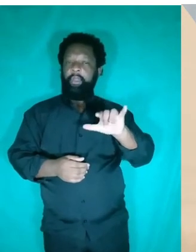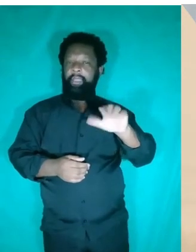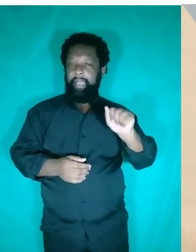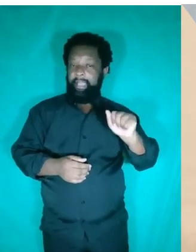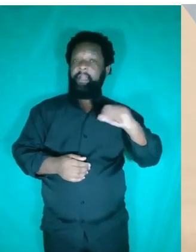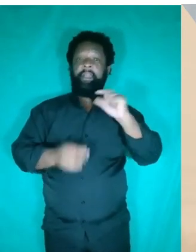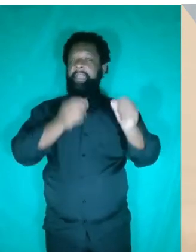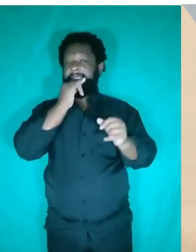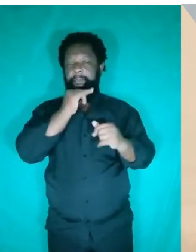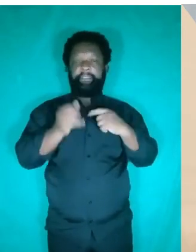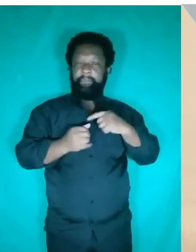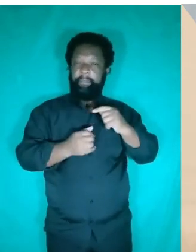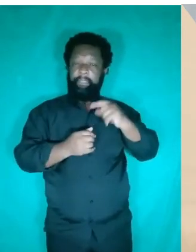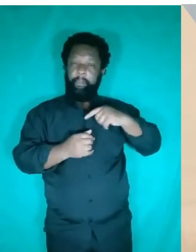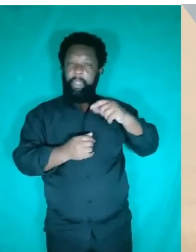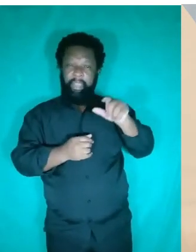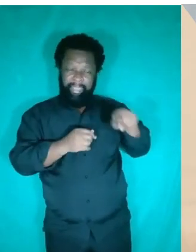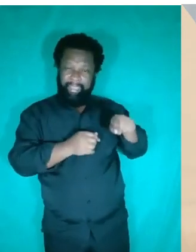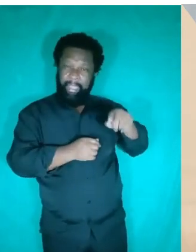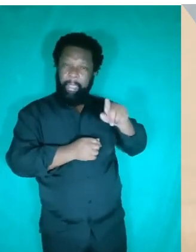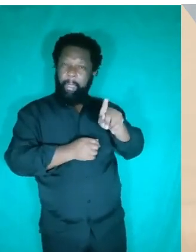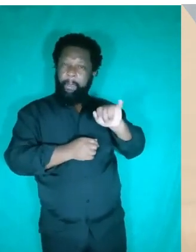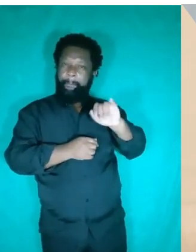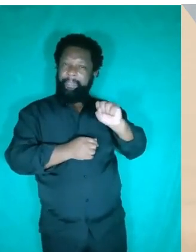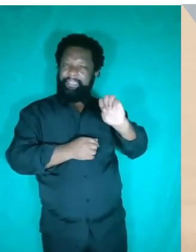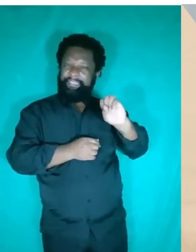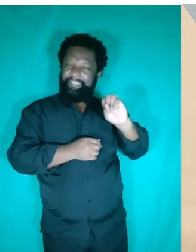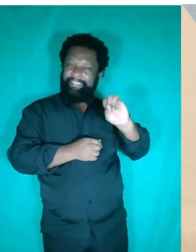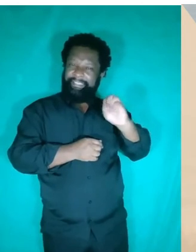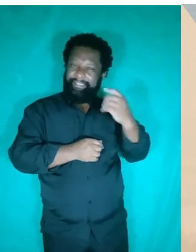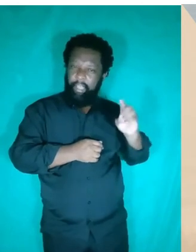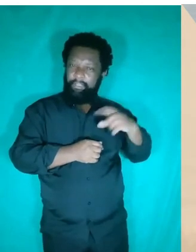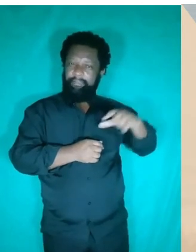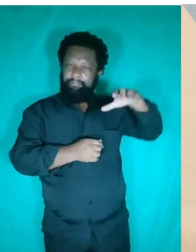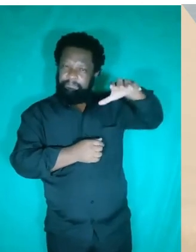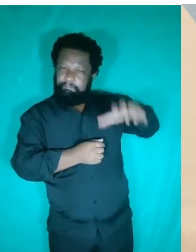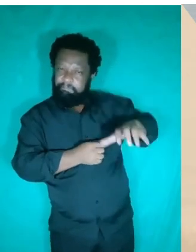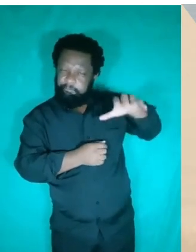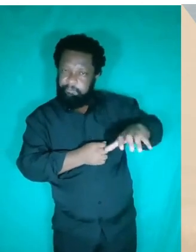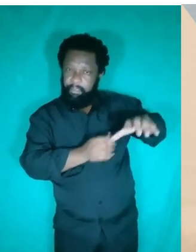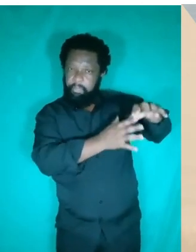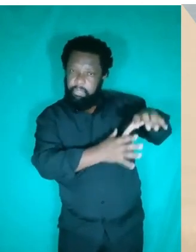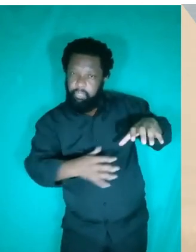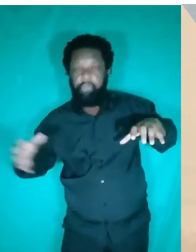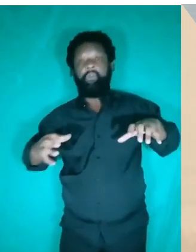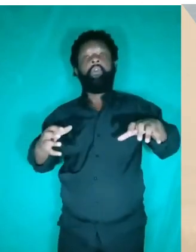quando você aplica uma pressão sobre o pistão, e esse pistão, ele se desloca, vai deslocar também um volume.